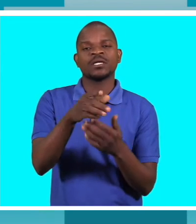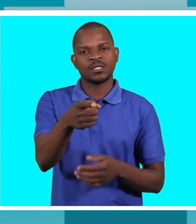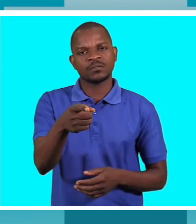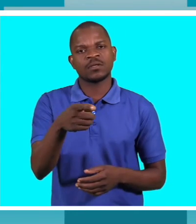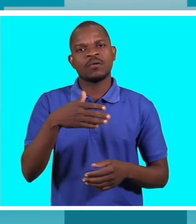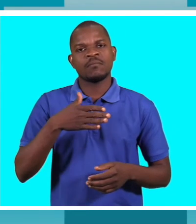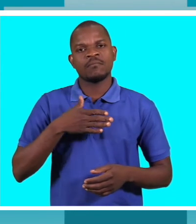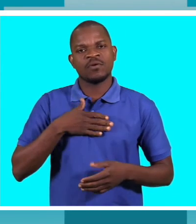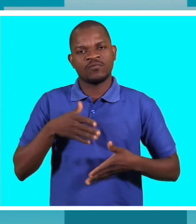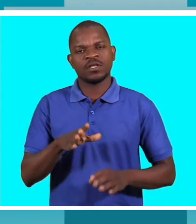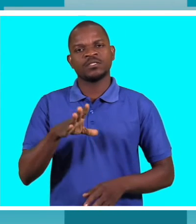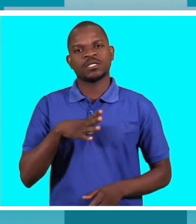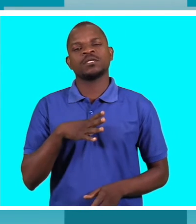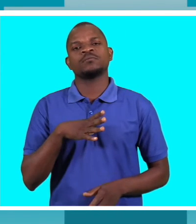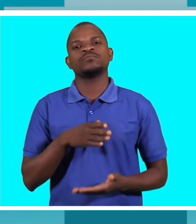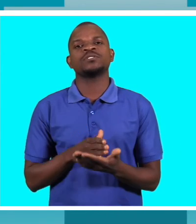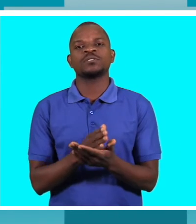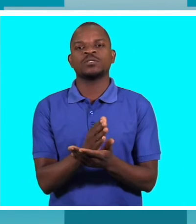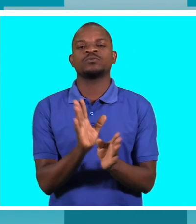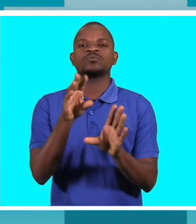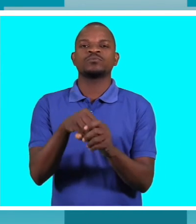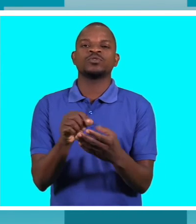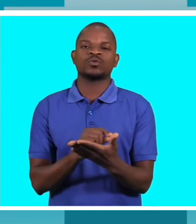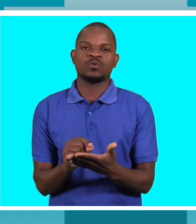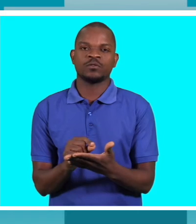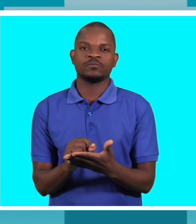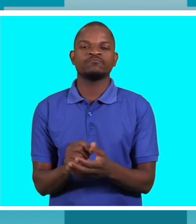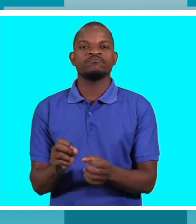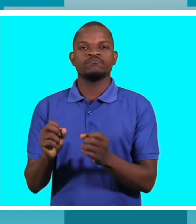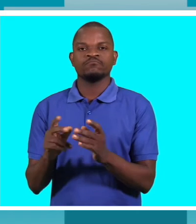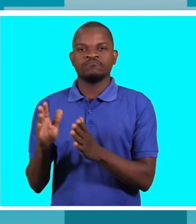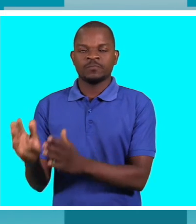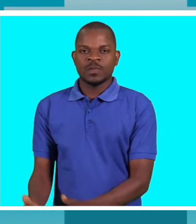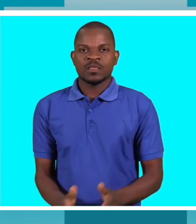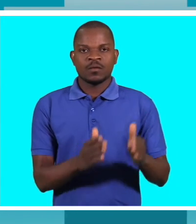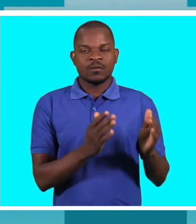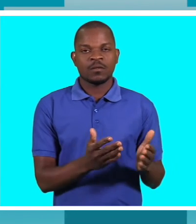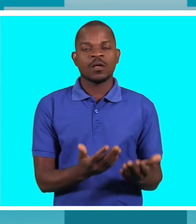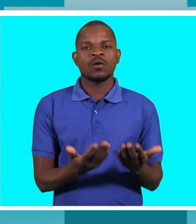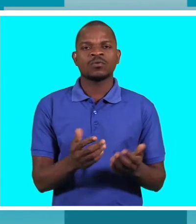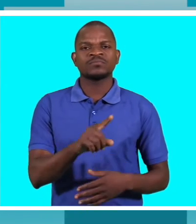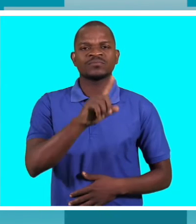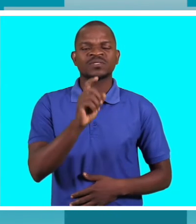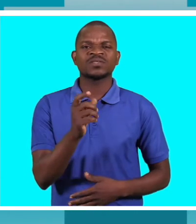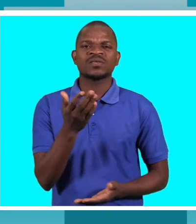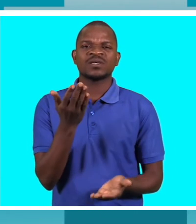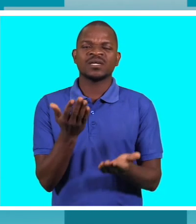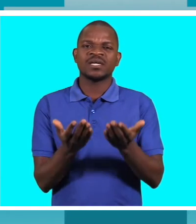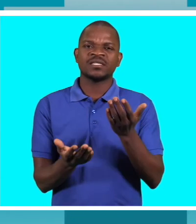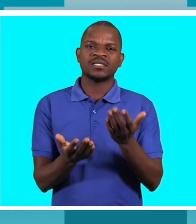ela tem seus direitos para estar naquela escola Marcelo que análise faz em relação ao HIV nos casos